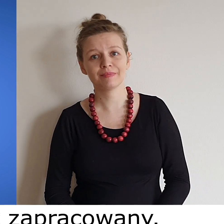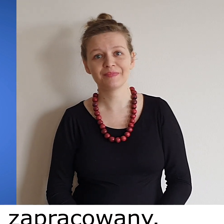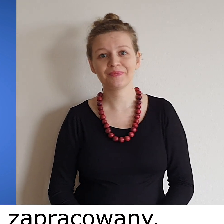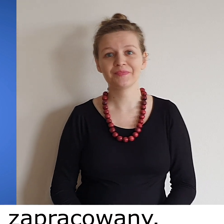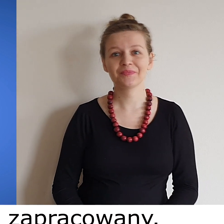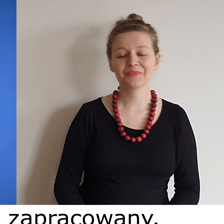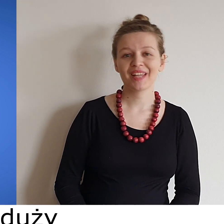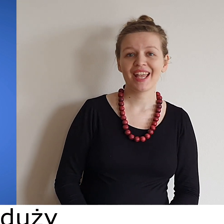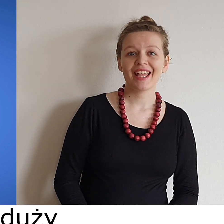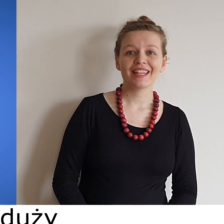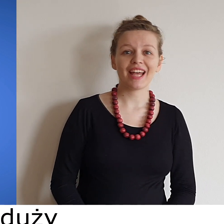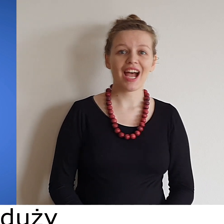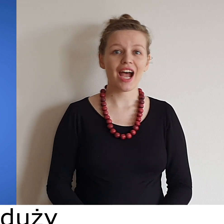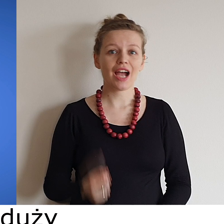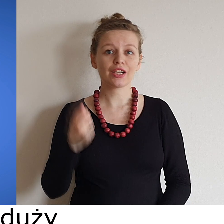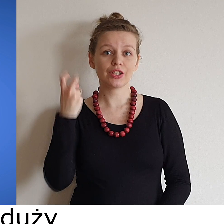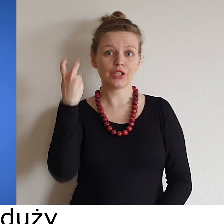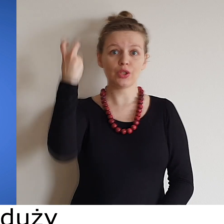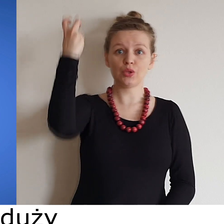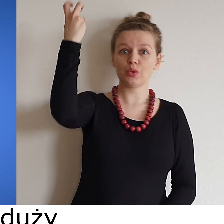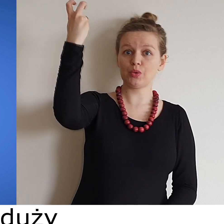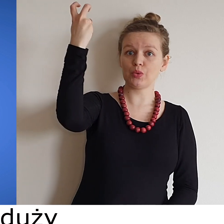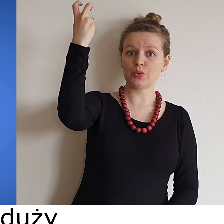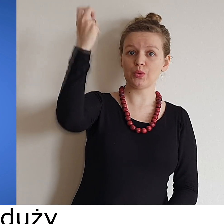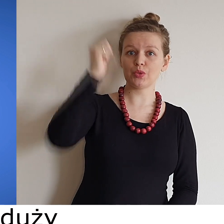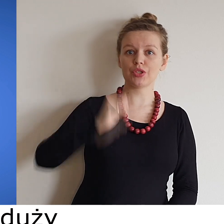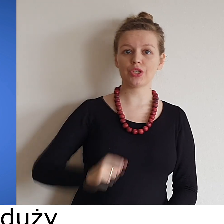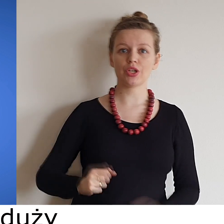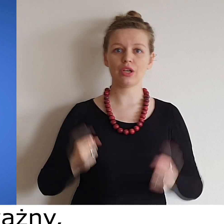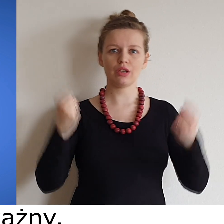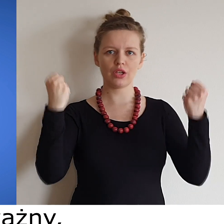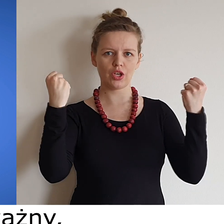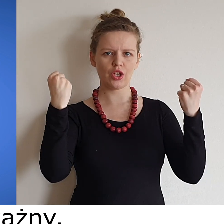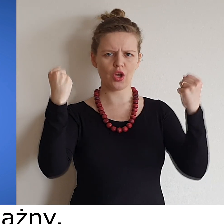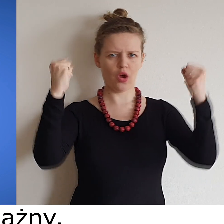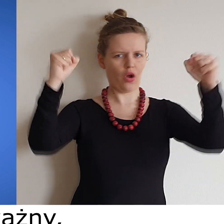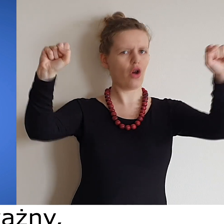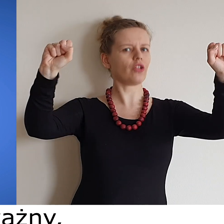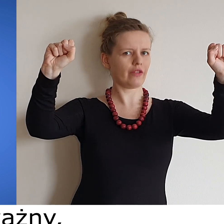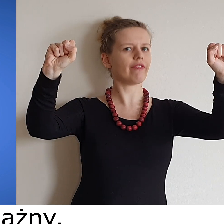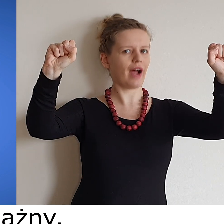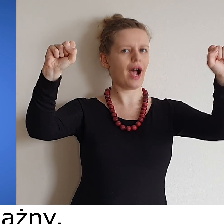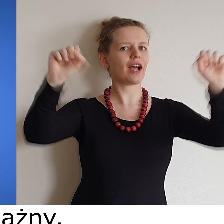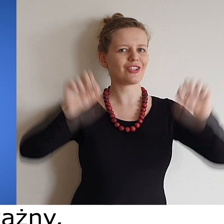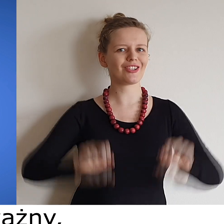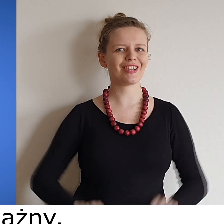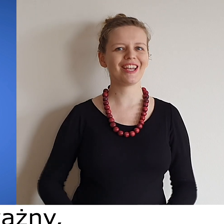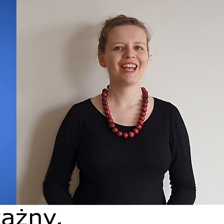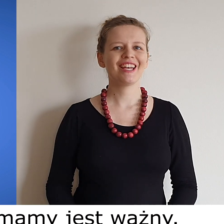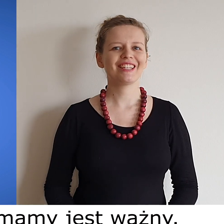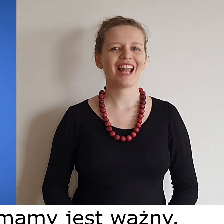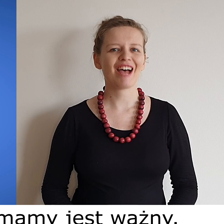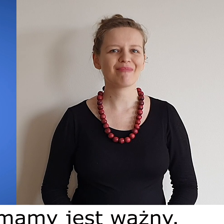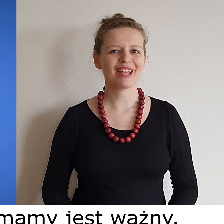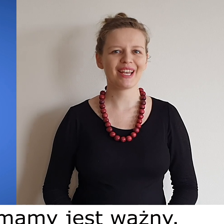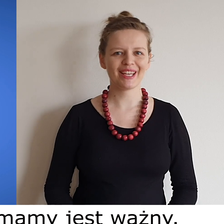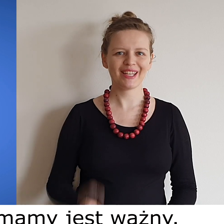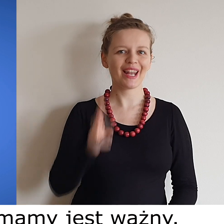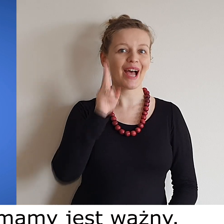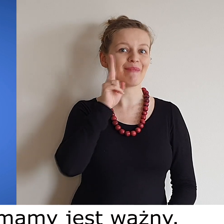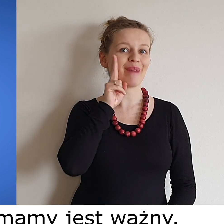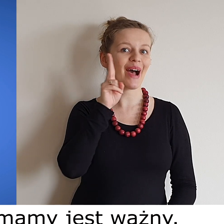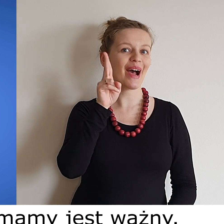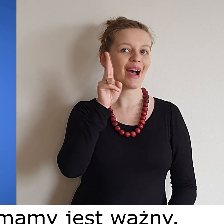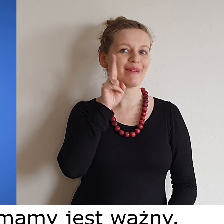Taki duży i odważny Dla mnie